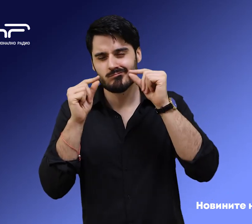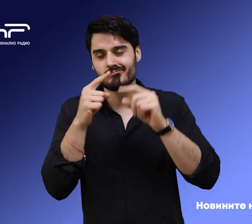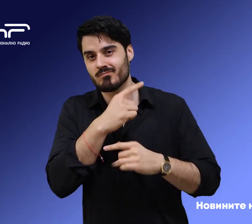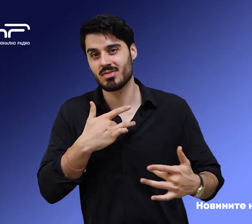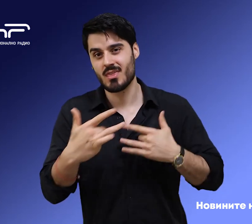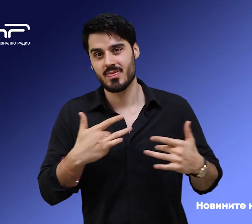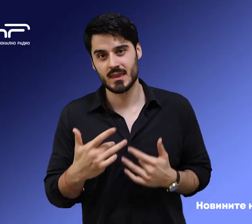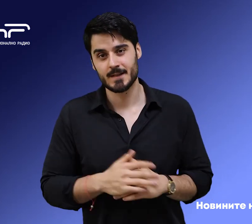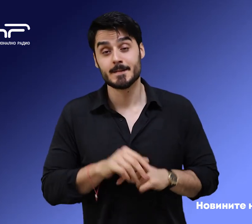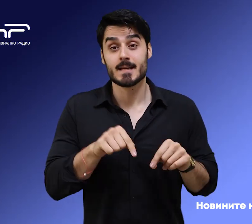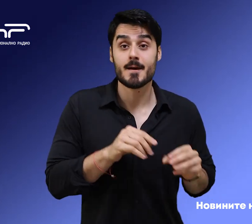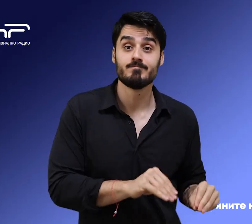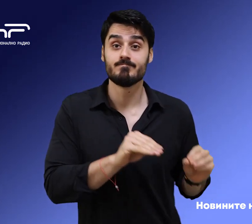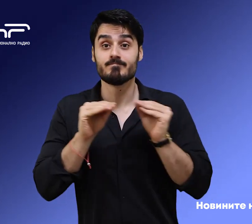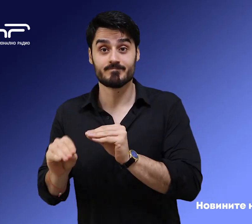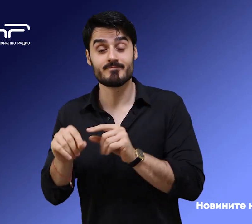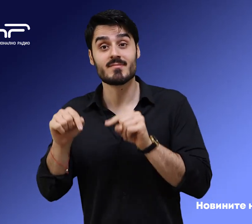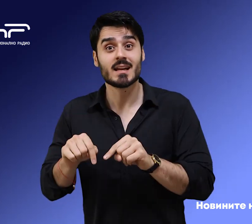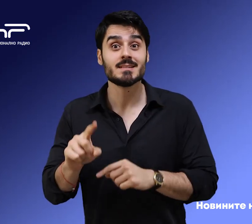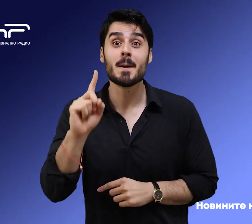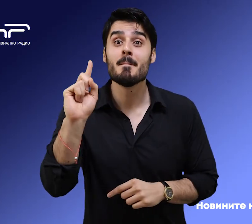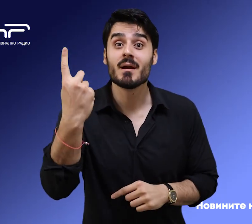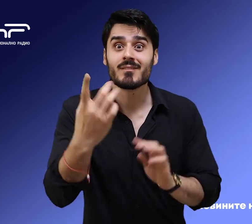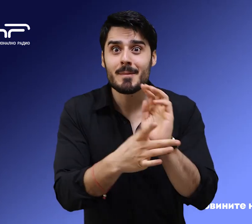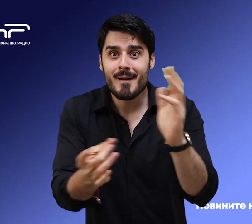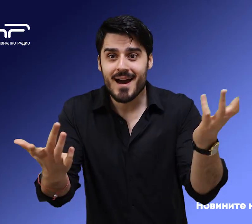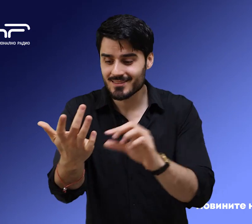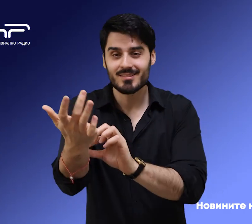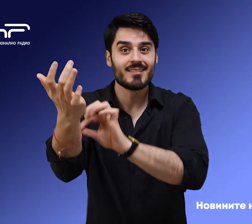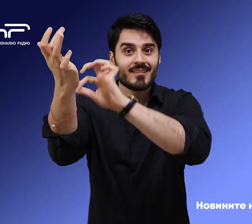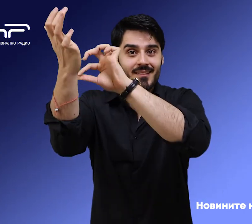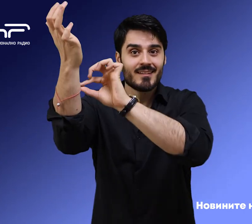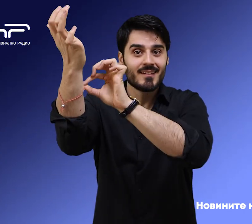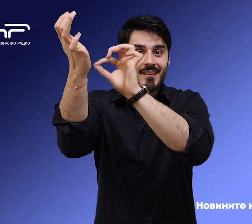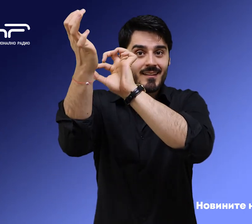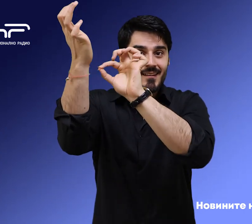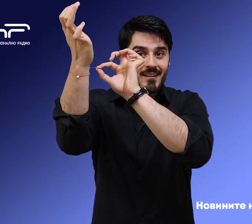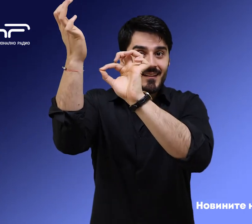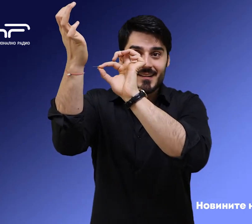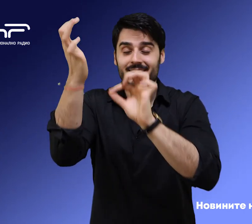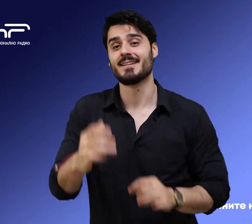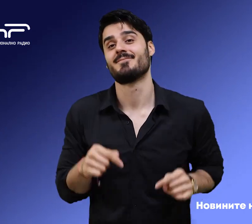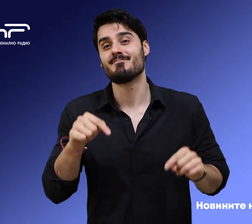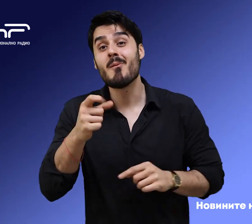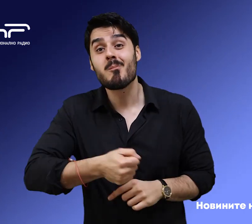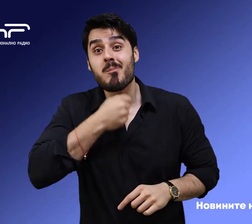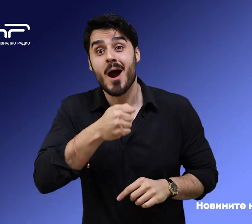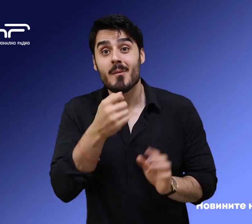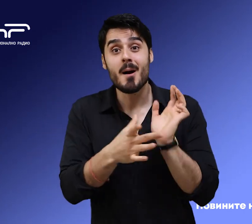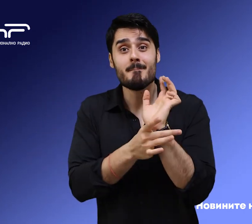Няма да пропуснем и днешната традиция. На 1 марта се закичваме с мартеници с пожелание за здраве и благоденствие. Баба Марта най-често